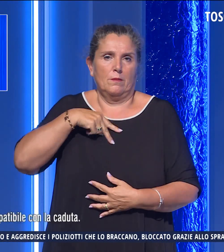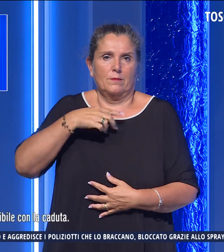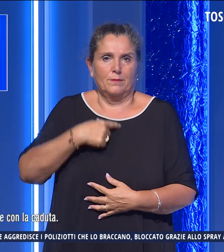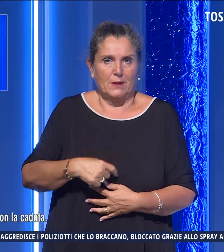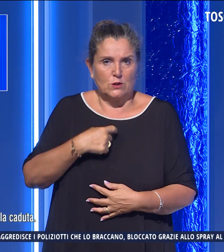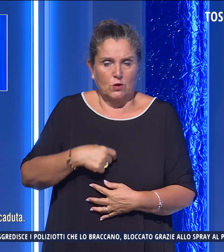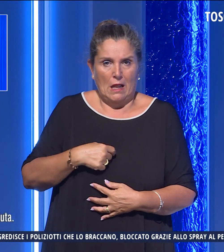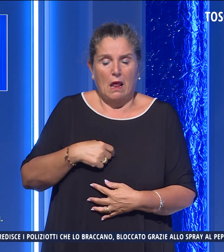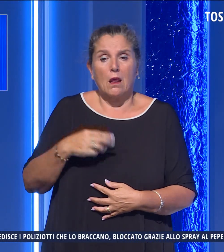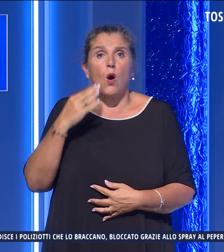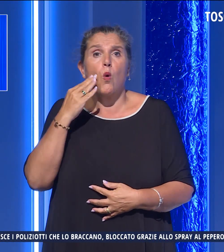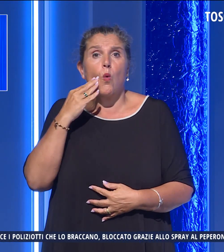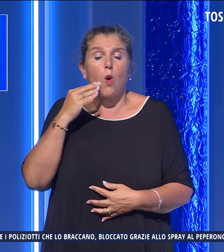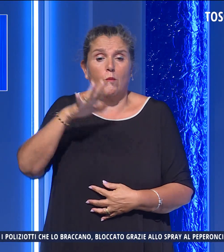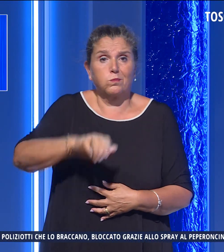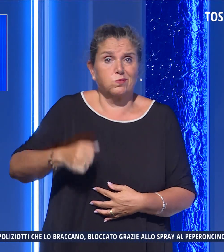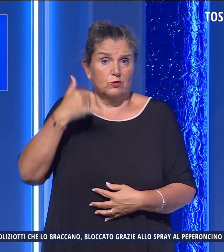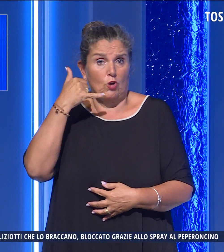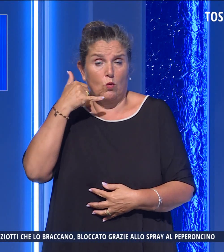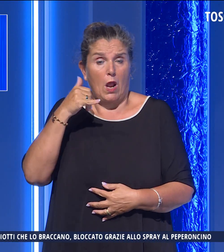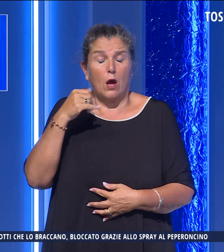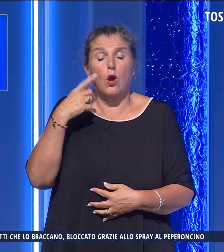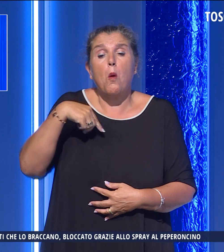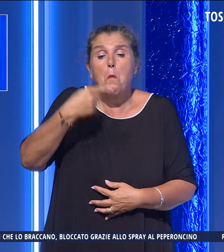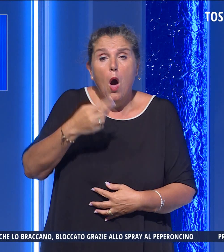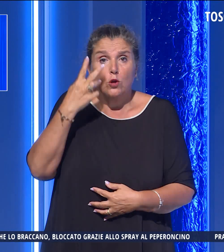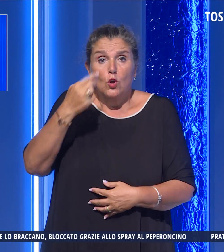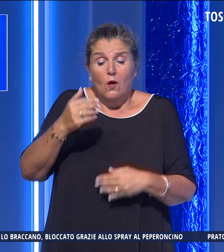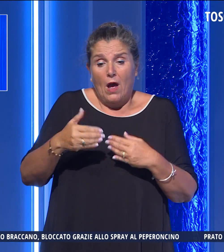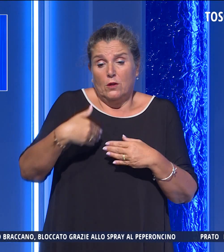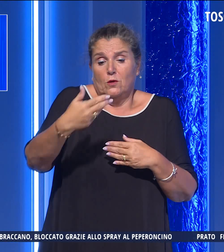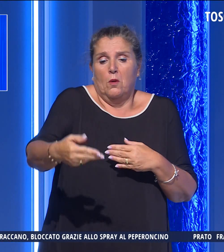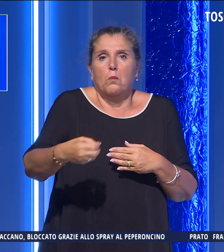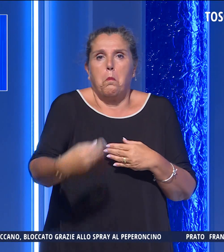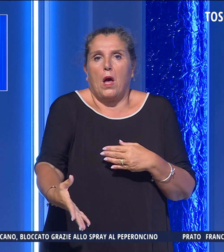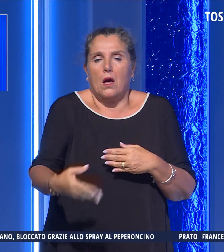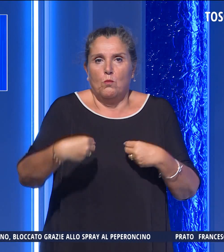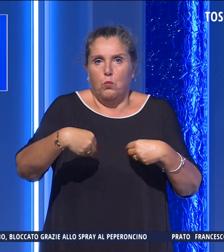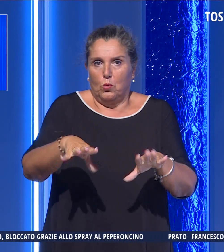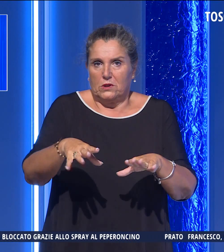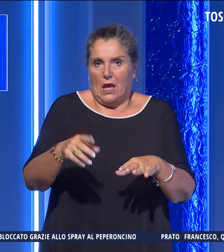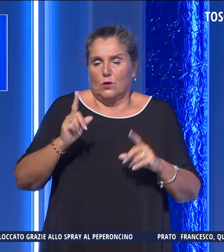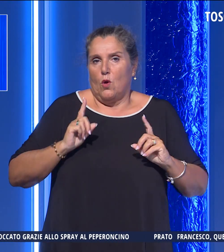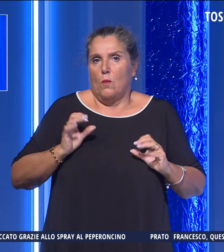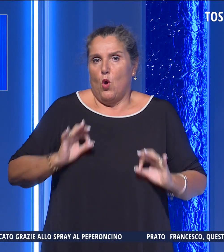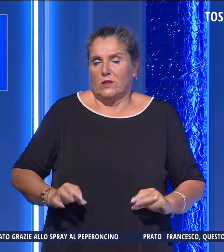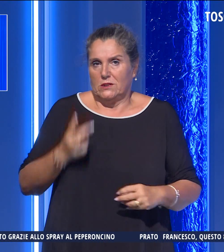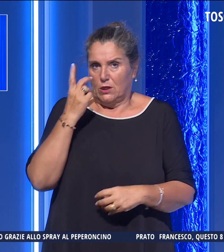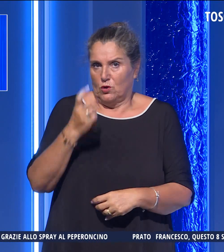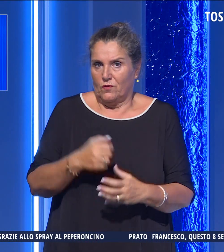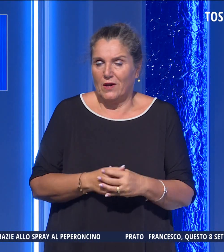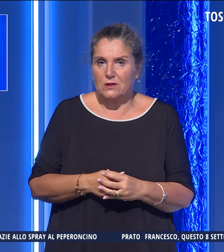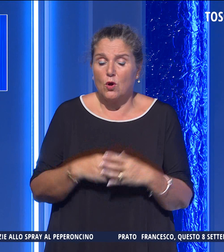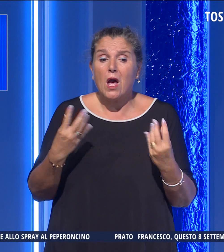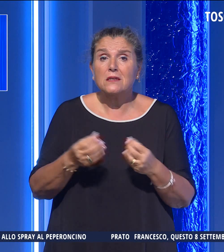al 23enne è stato preso il telefono che è stato poi trovato poco lontano dagli agenti. Insieme alla polizia